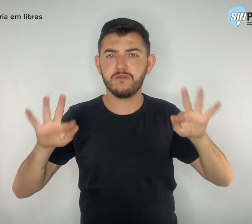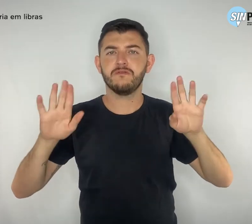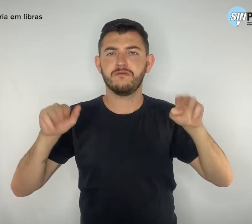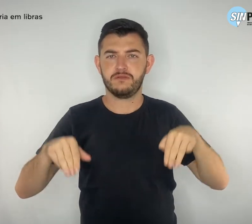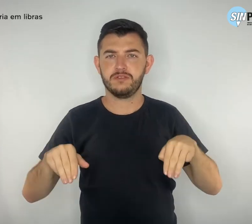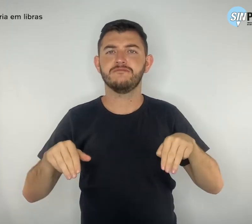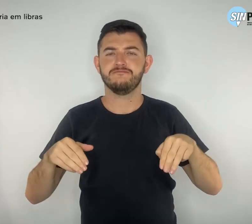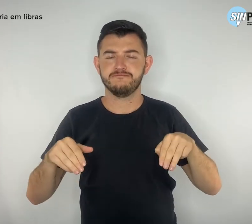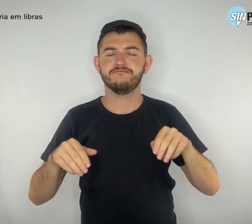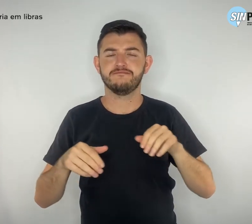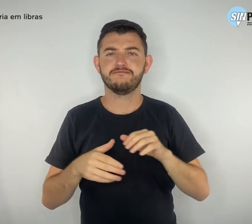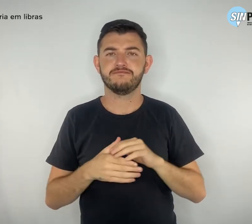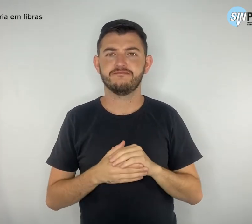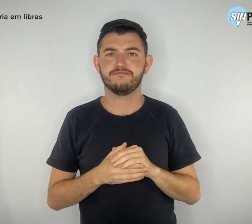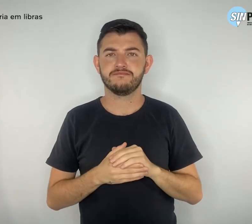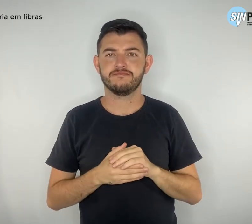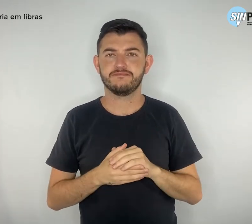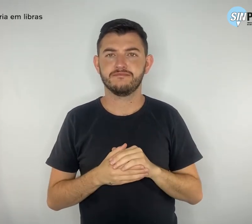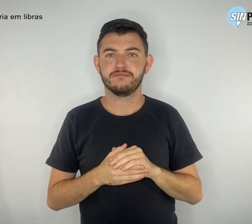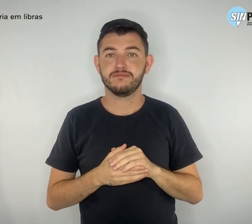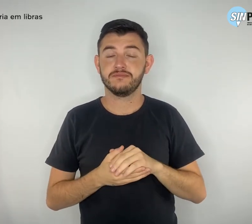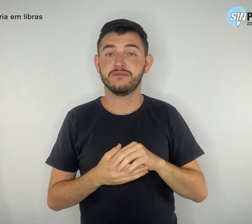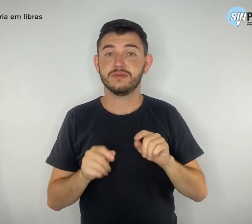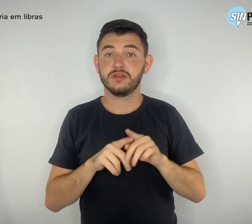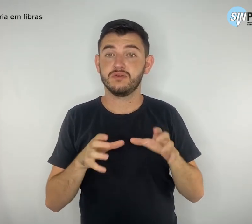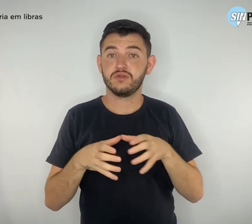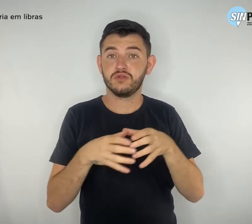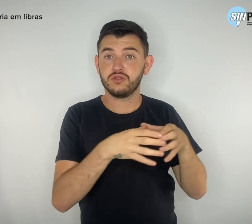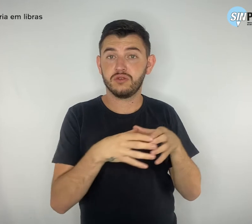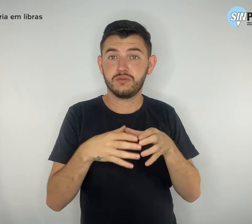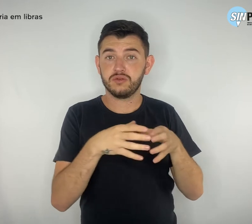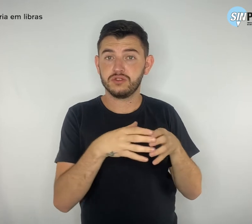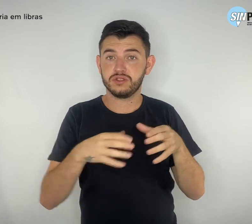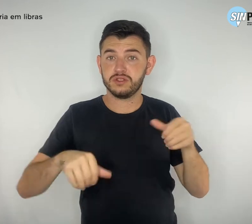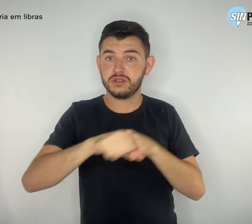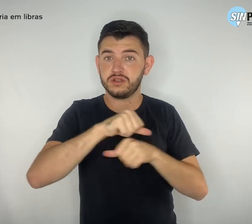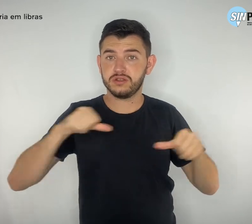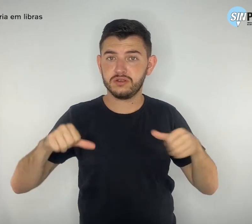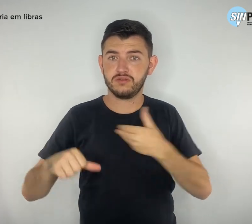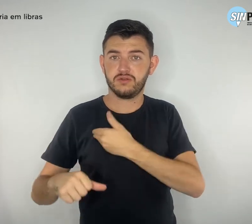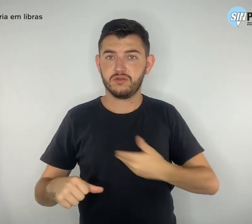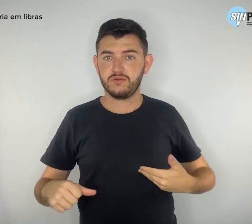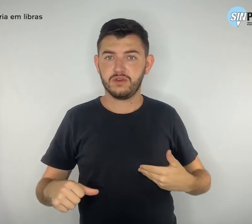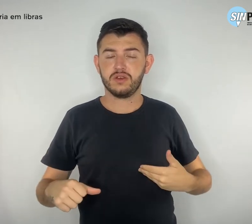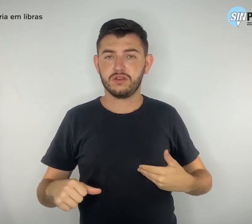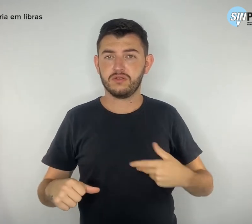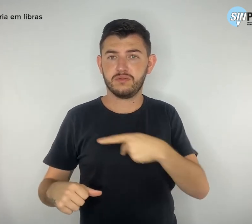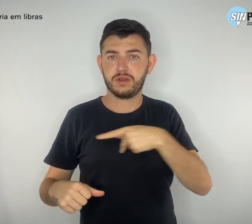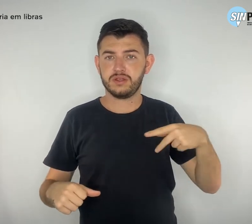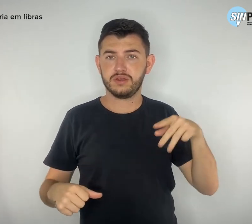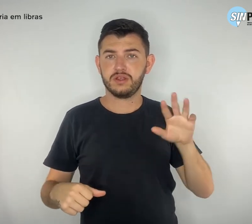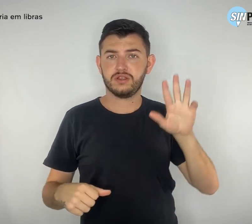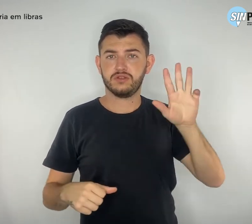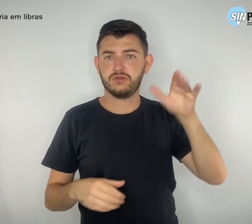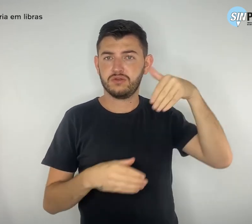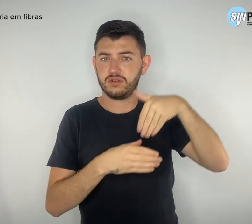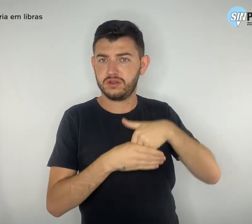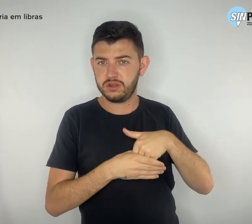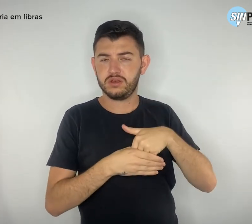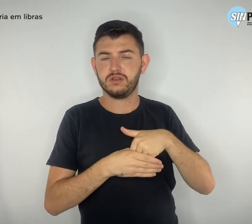transição de educação do presidente eleito, militares não têm de fazer gestão do processo pedagógico